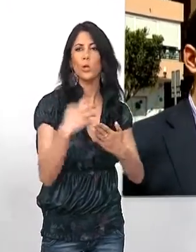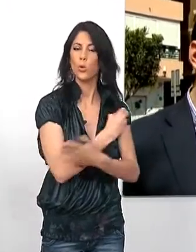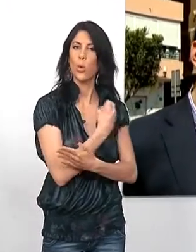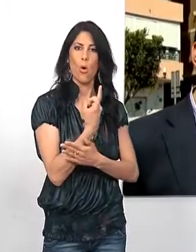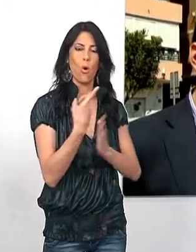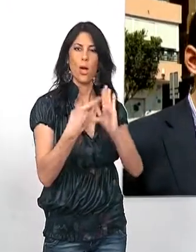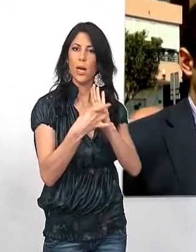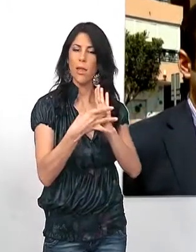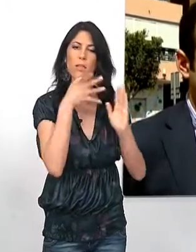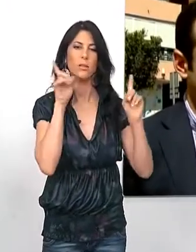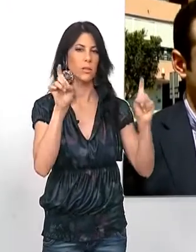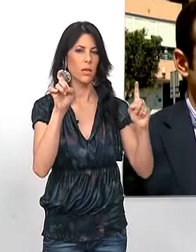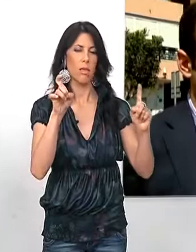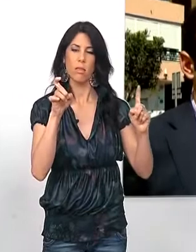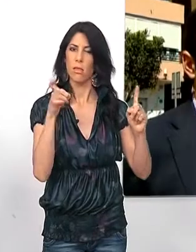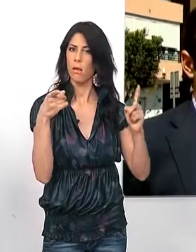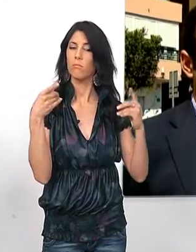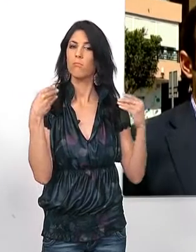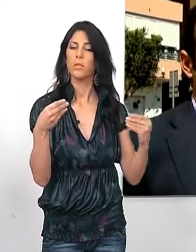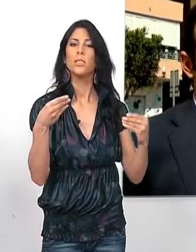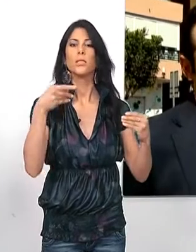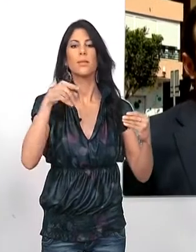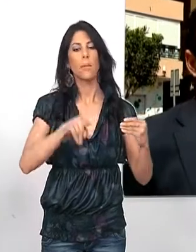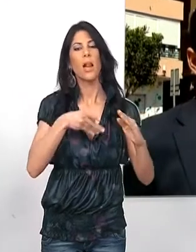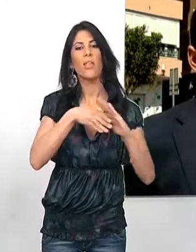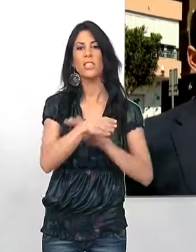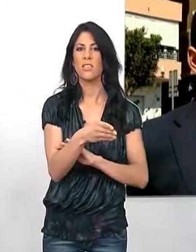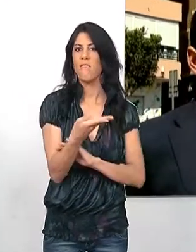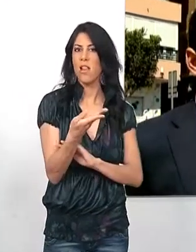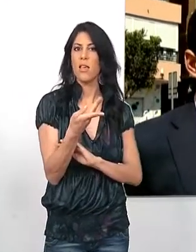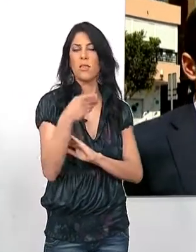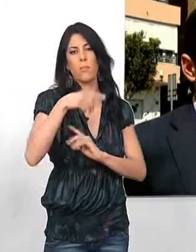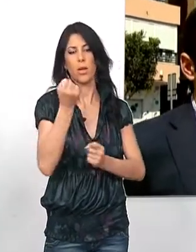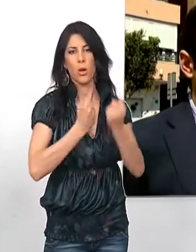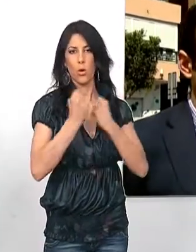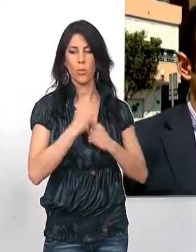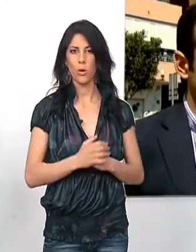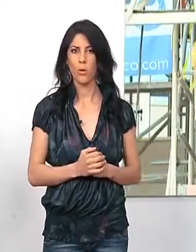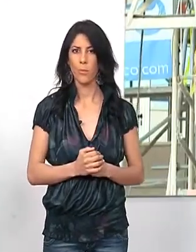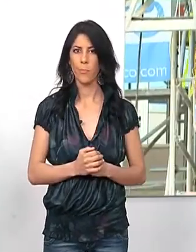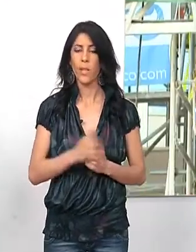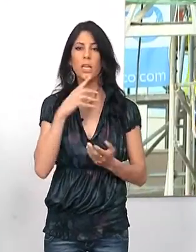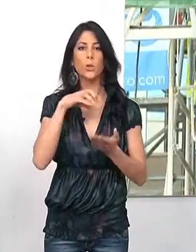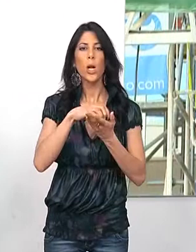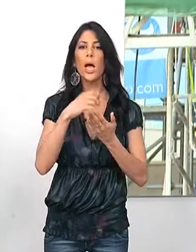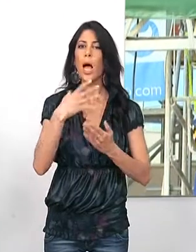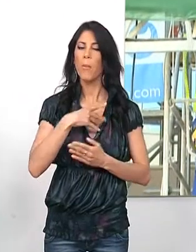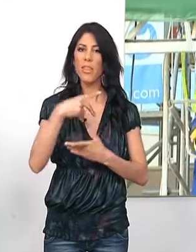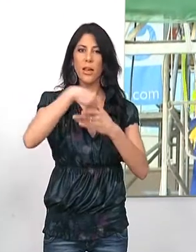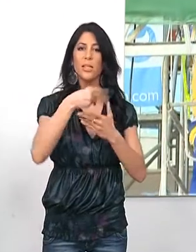con todos los parámetros de calidad de enseñanza exigido y, por supuesto, muy bien, que sea accesible también desde el punto de vista económico. La escuela tendrá capacidad para acoger hasta